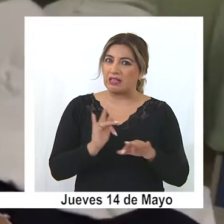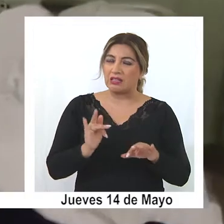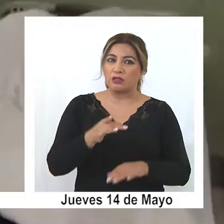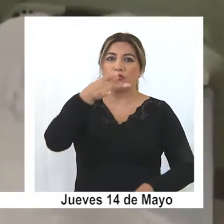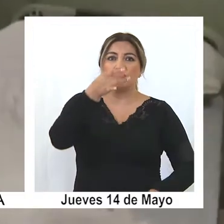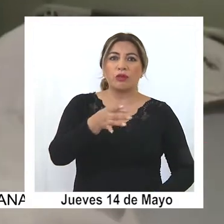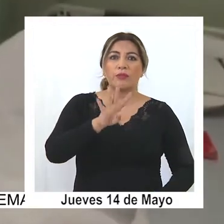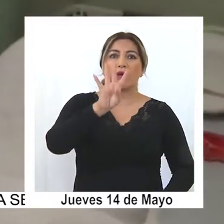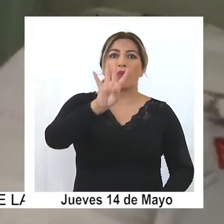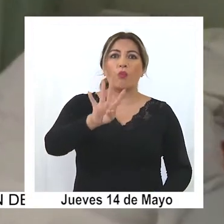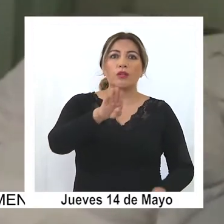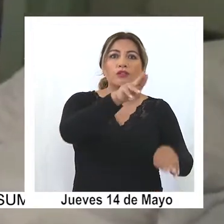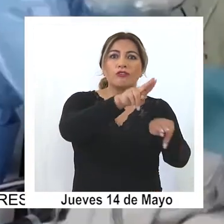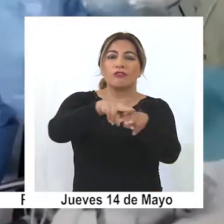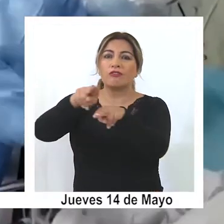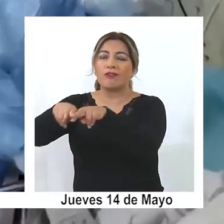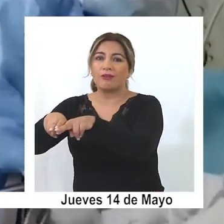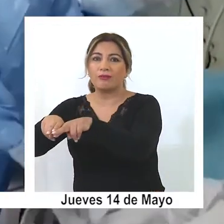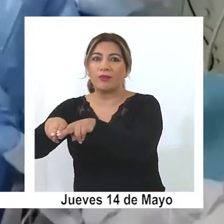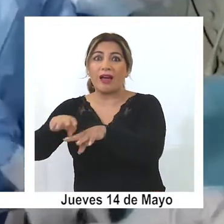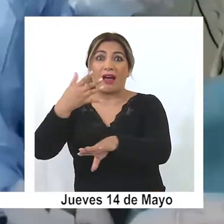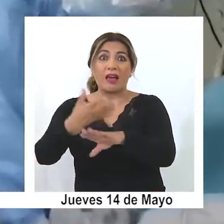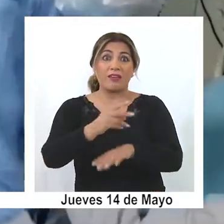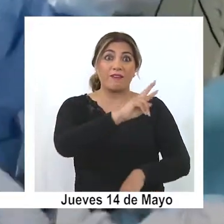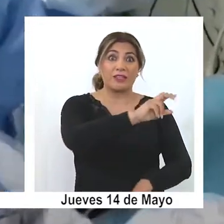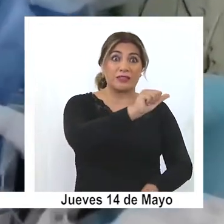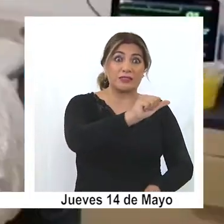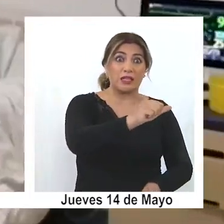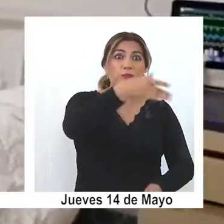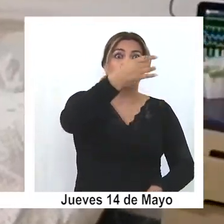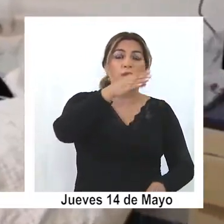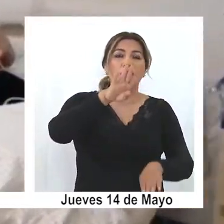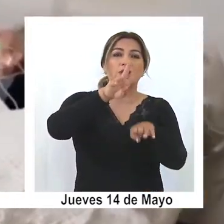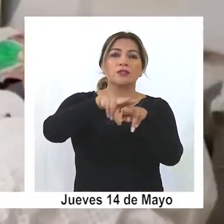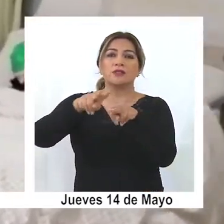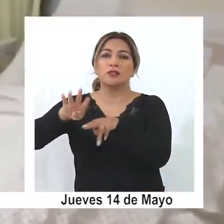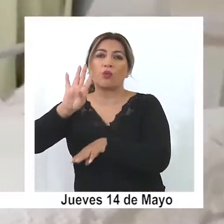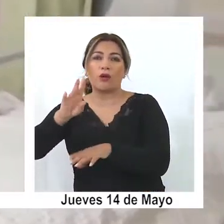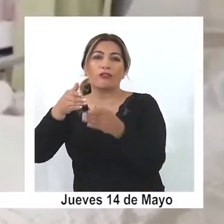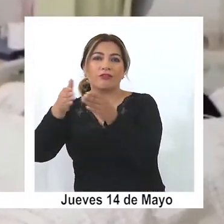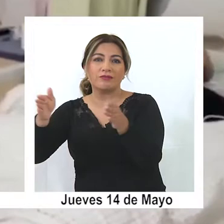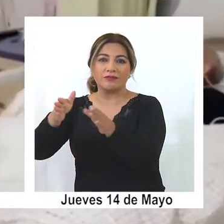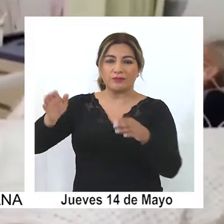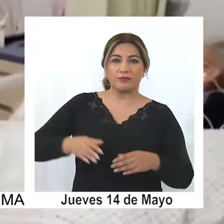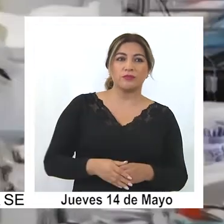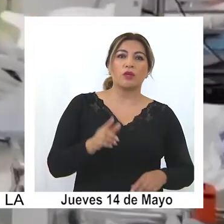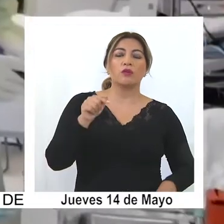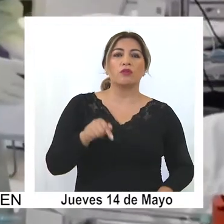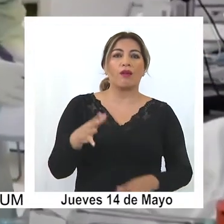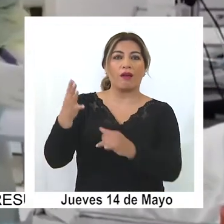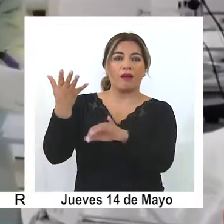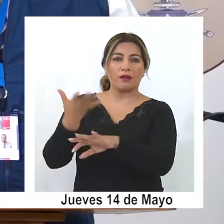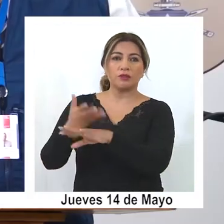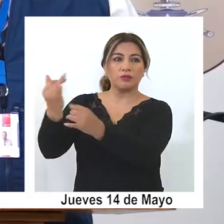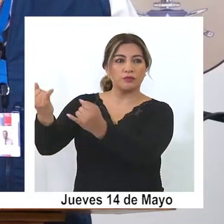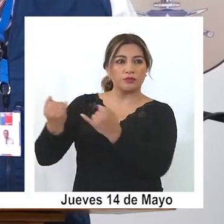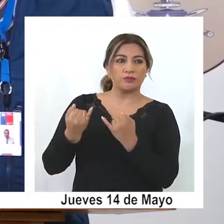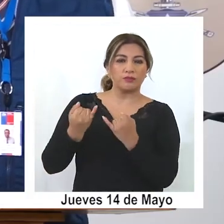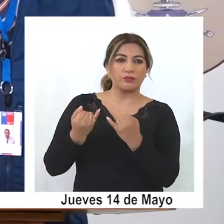cuatro camas de un total de 26 que se han dispuesto. Hoy día, al menos la información que nos presenta el